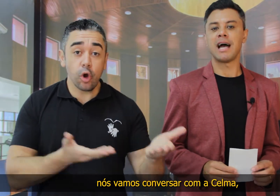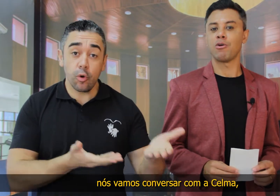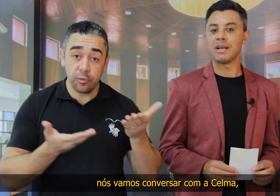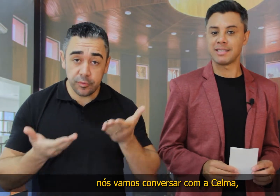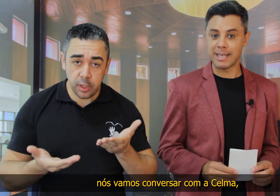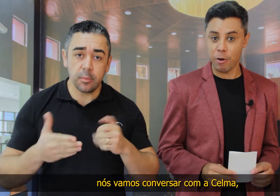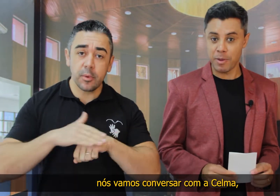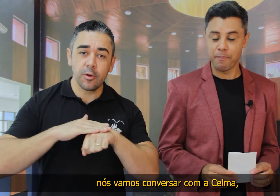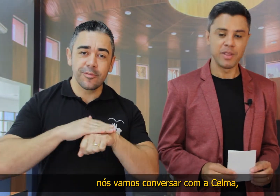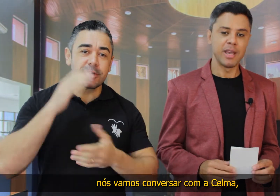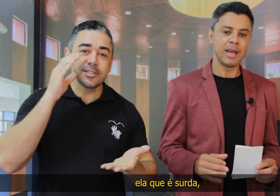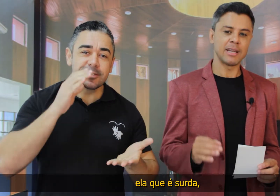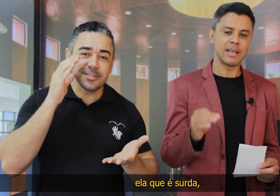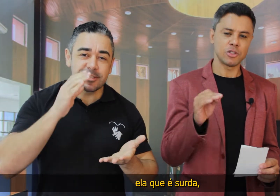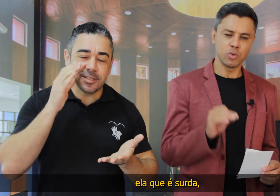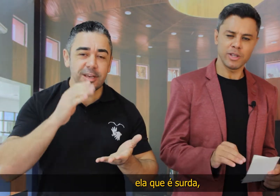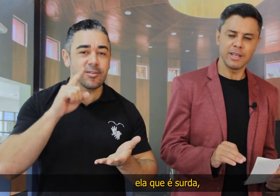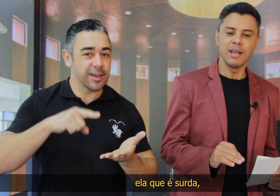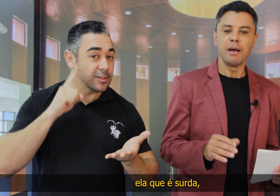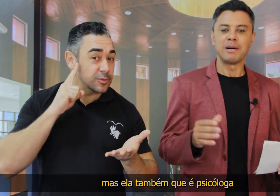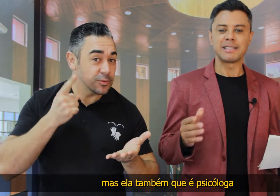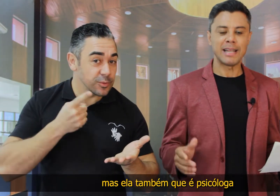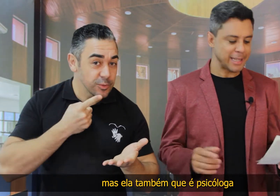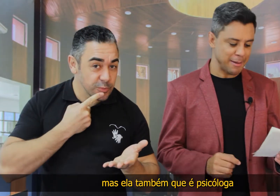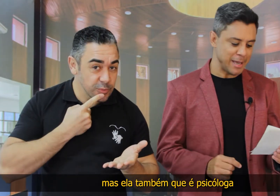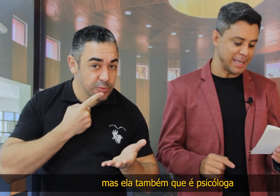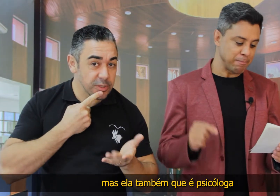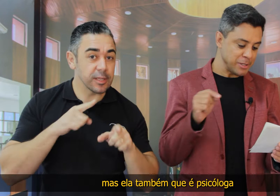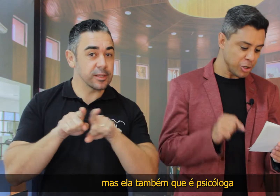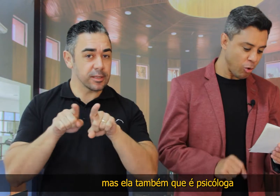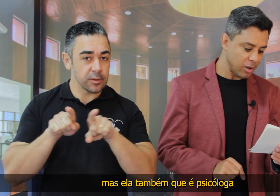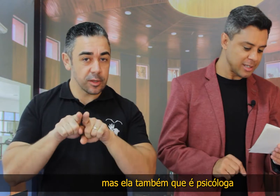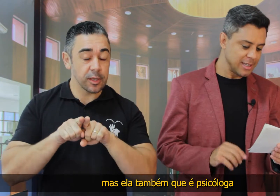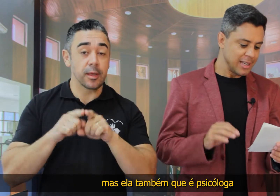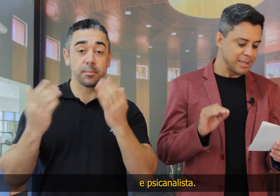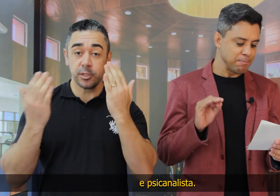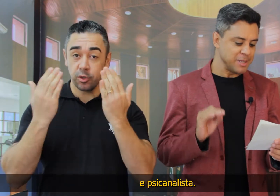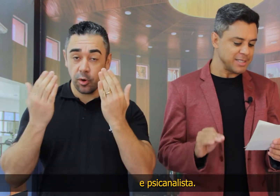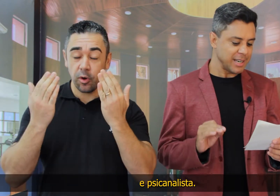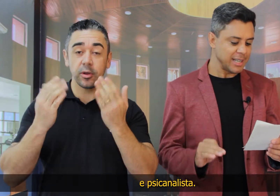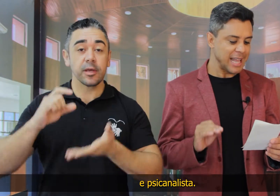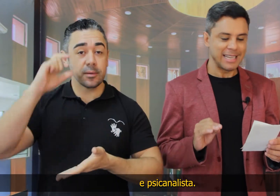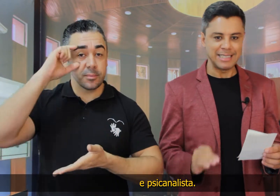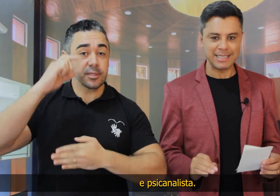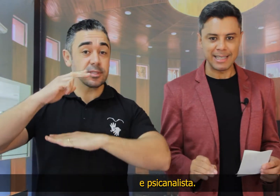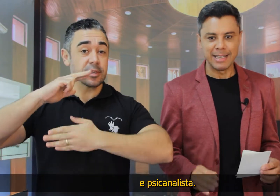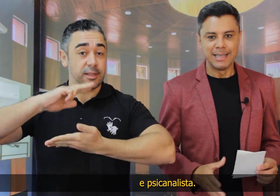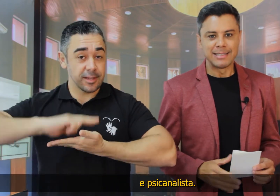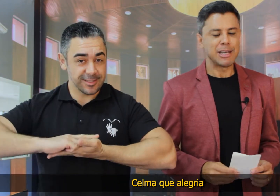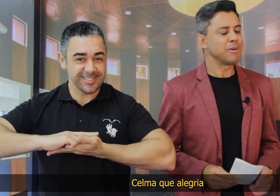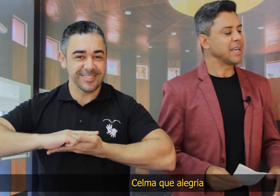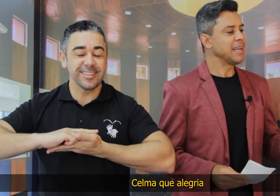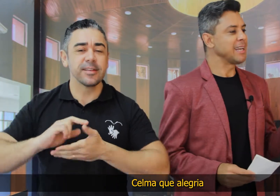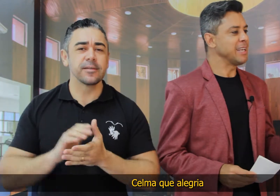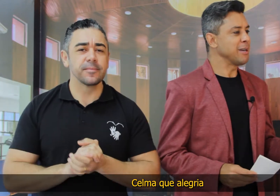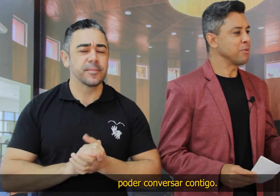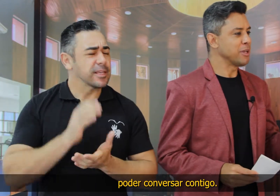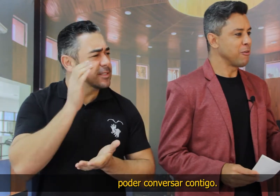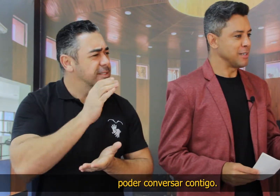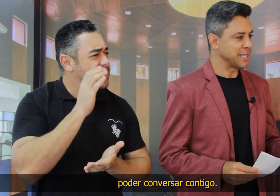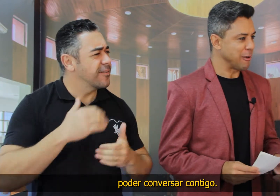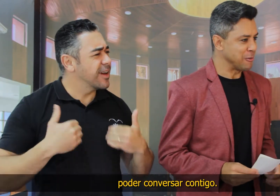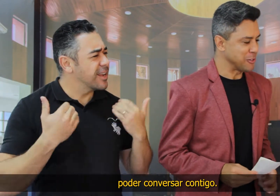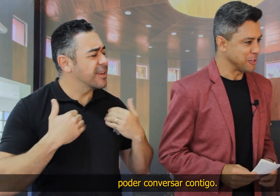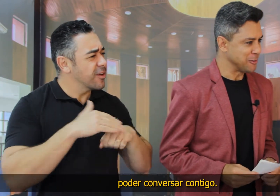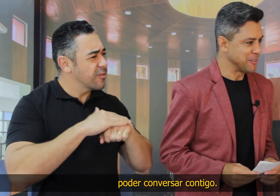conversar com a Selma. Ela que é surda, mas ela também que é psicóloga e psicanalista. Selma, que alegria